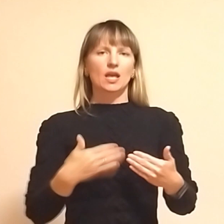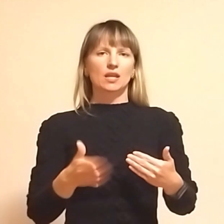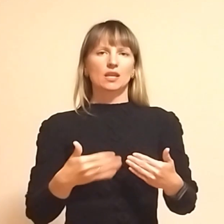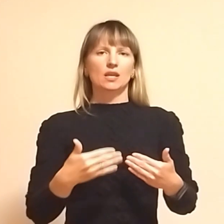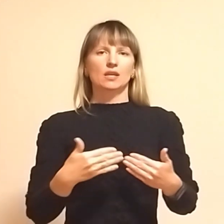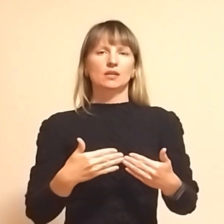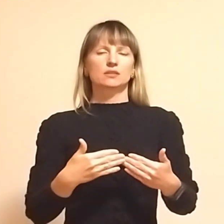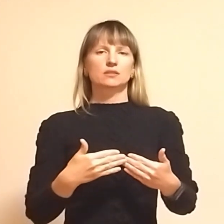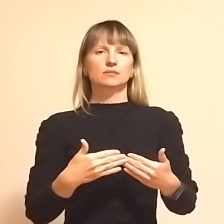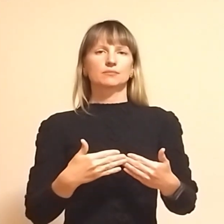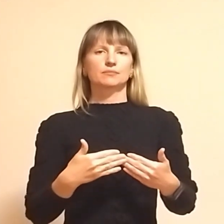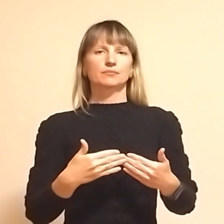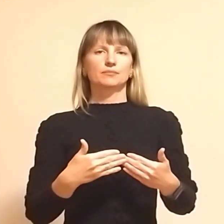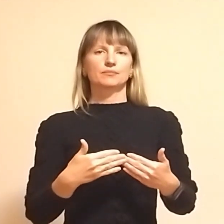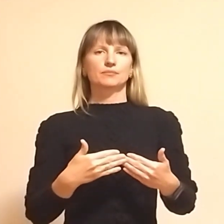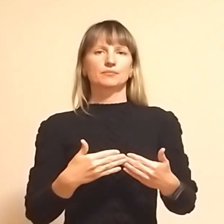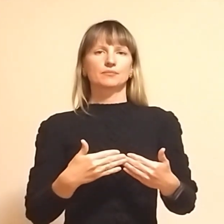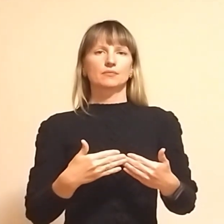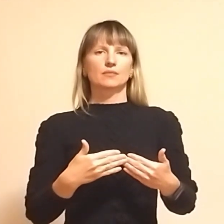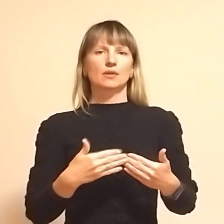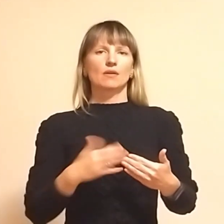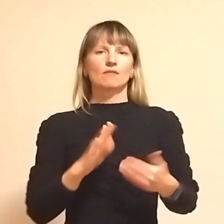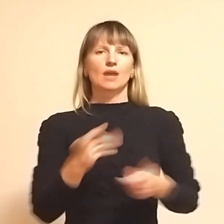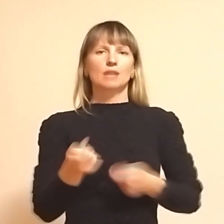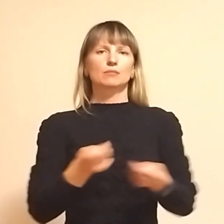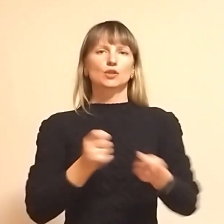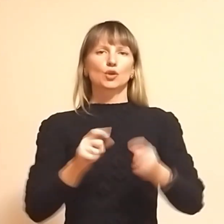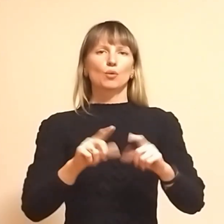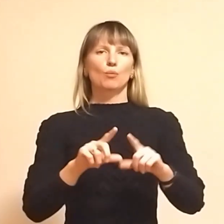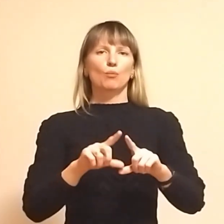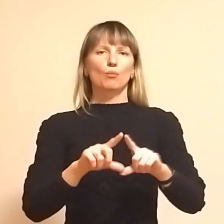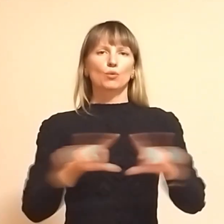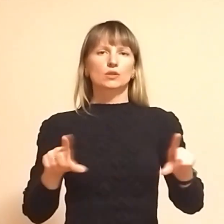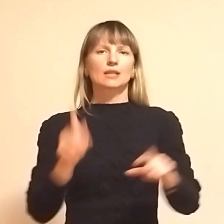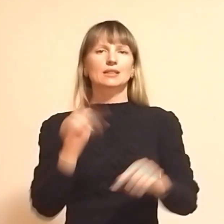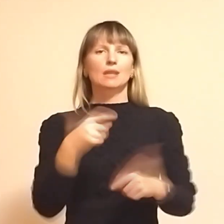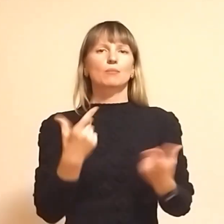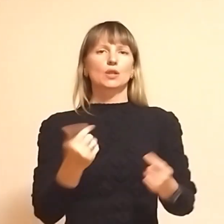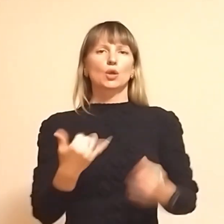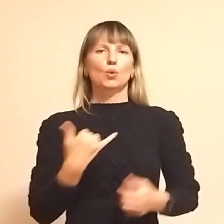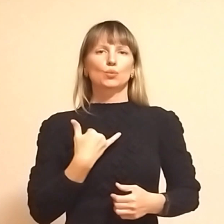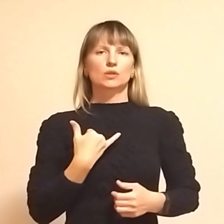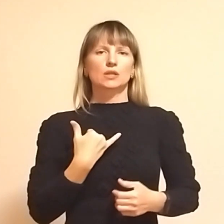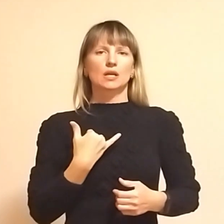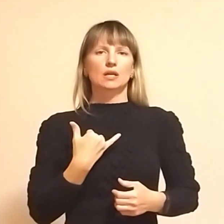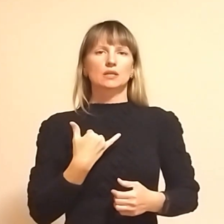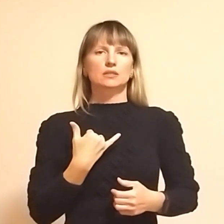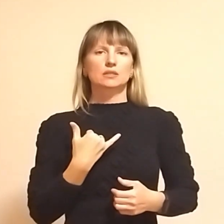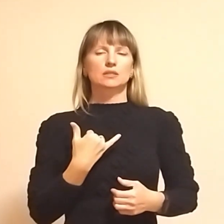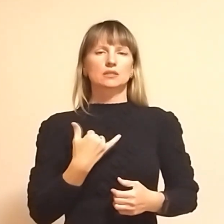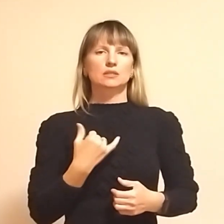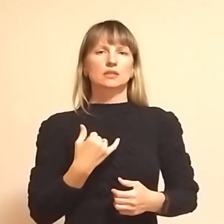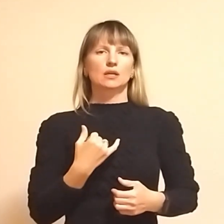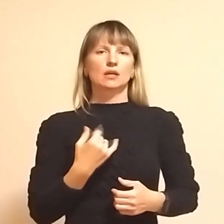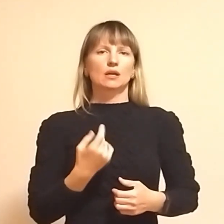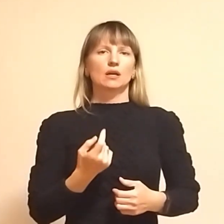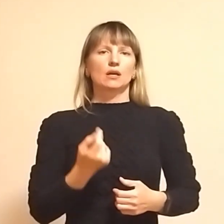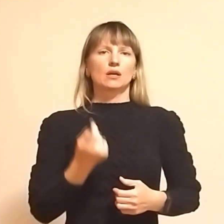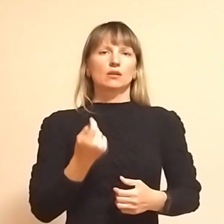адміністративній будівлі, це будівля там, де у нас трішки вища сама Лосавка. Вони